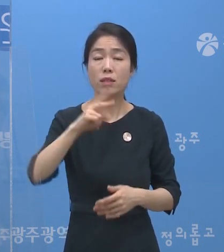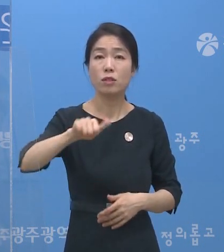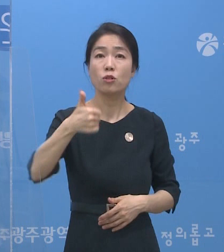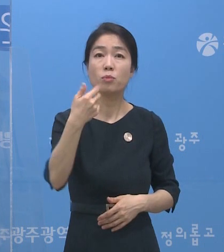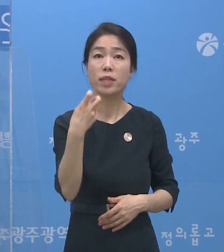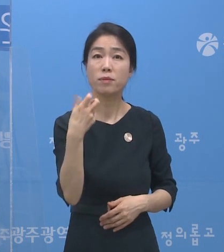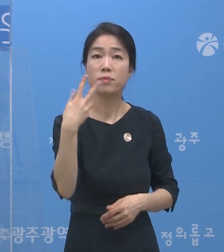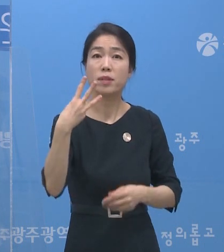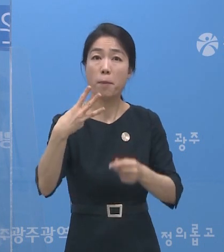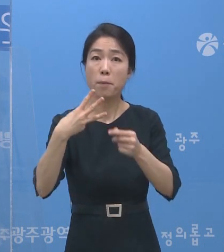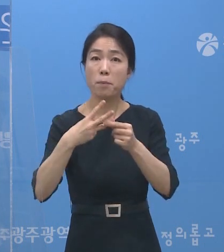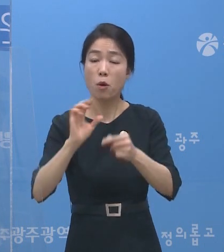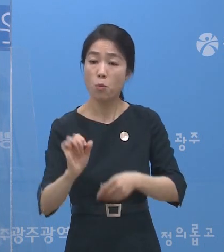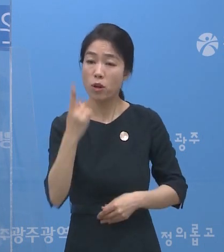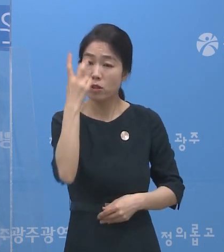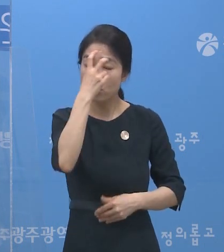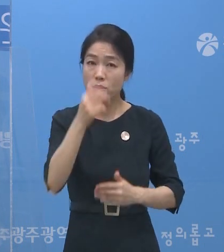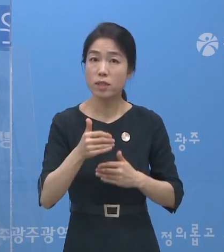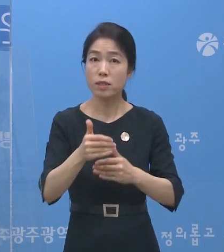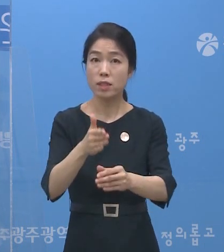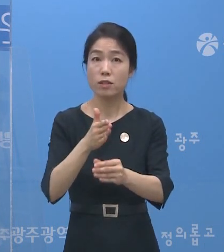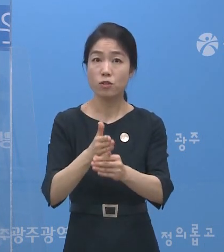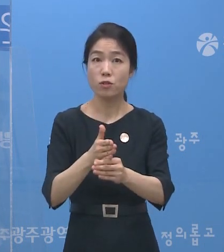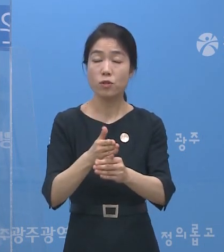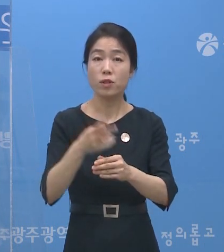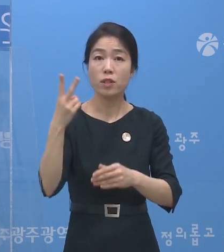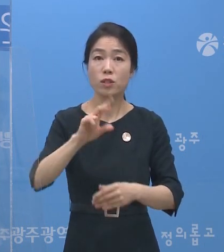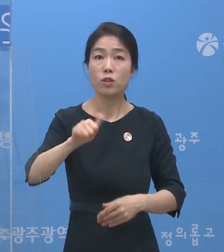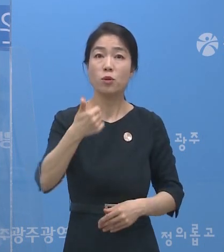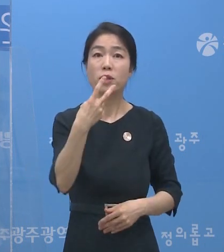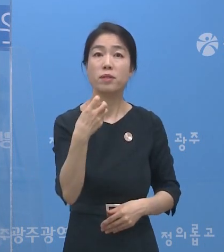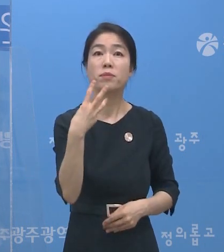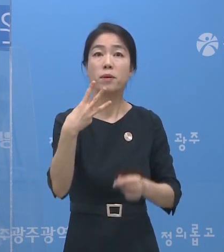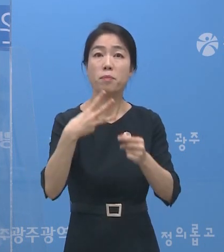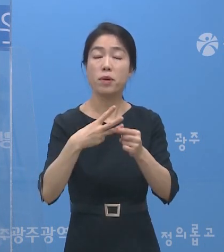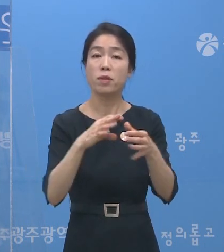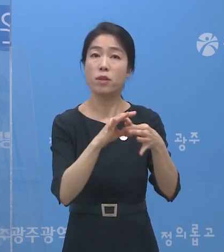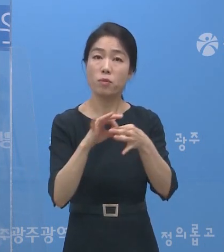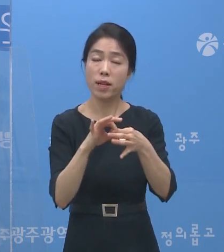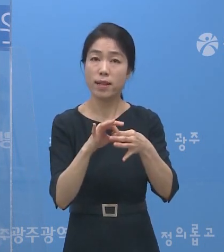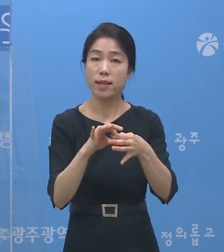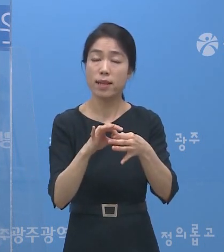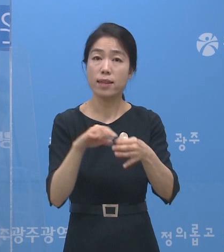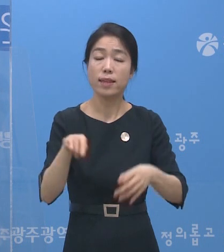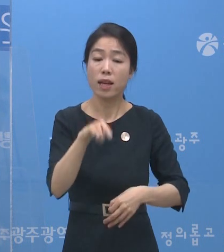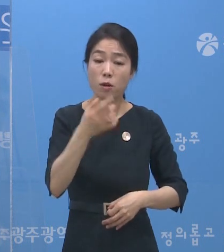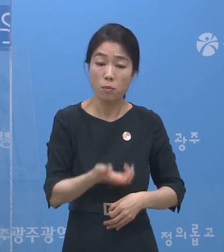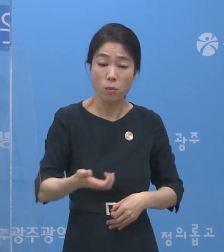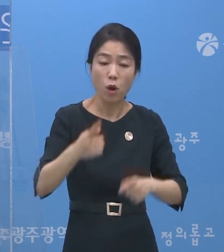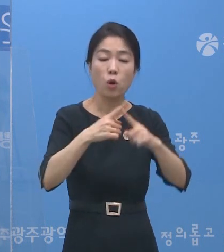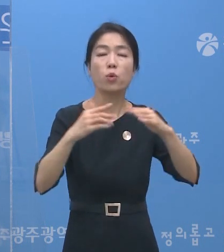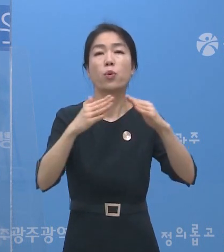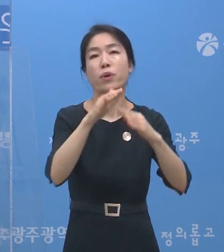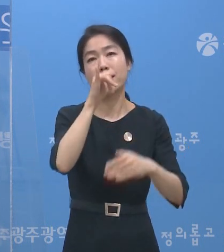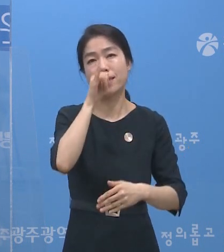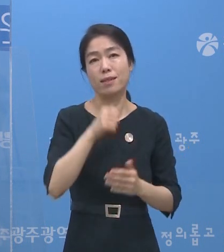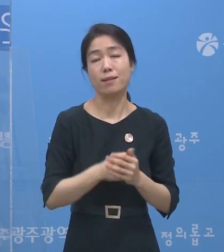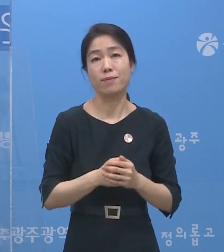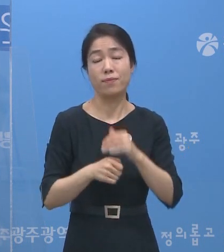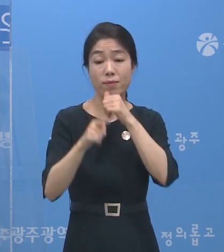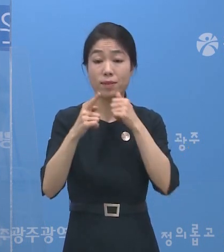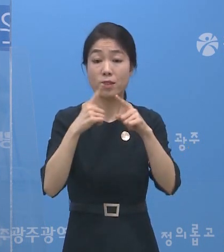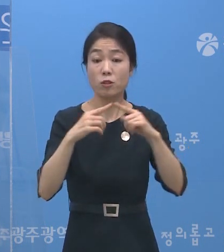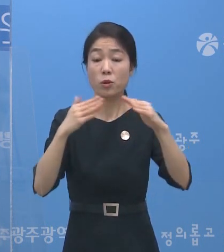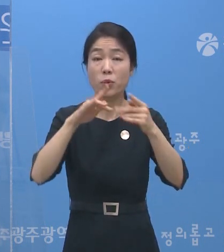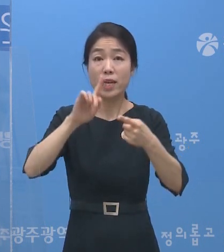2523번은 원인 조사 중에 있습니다. 2523번과 관련해서 이분의 동선에 교회가 있었는데요. 그